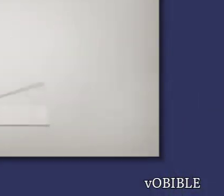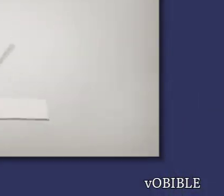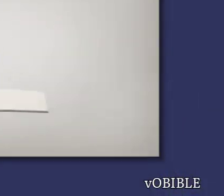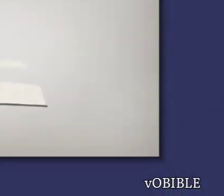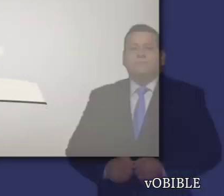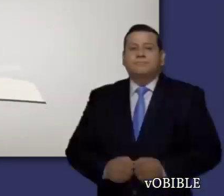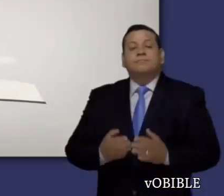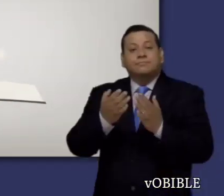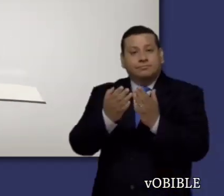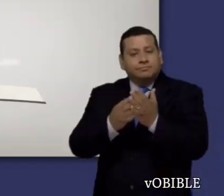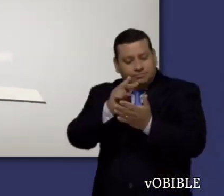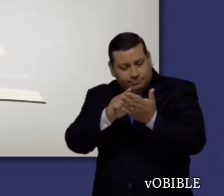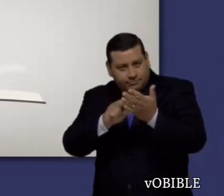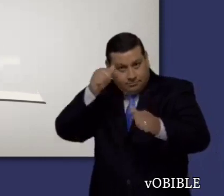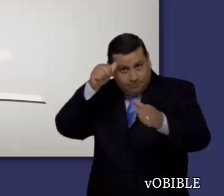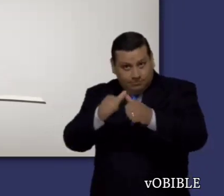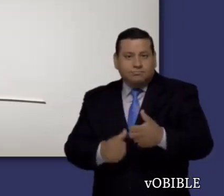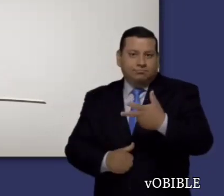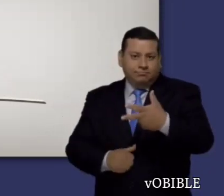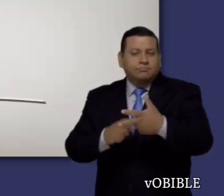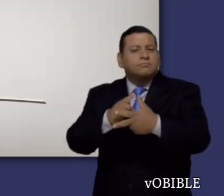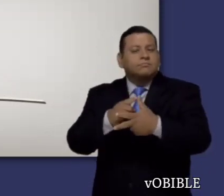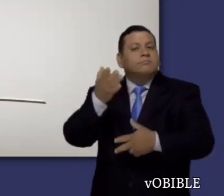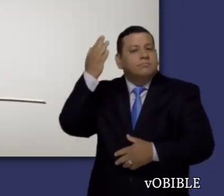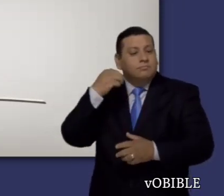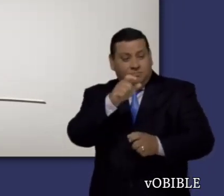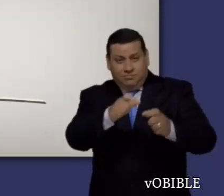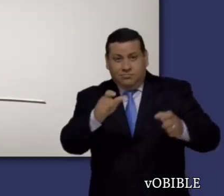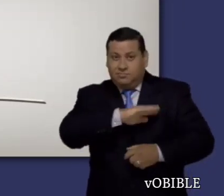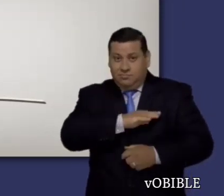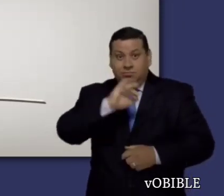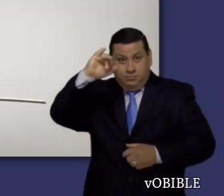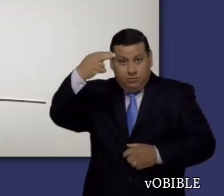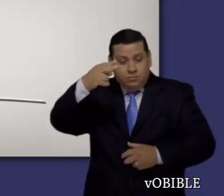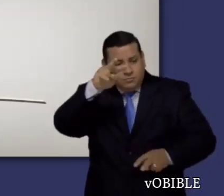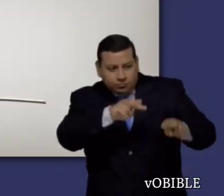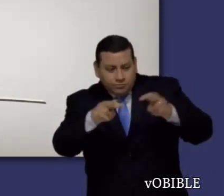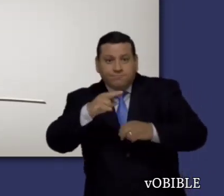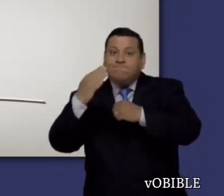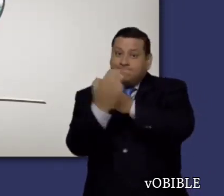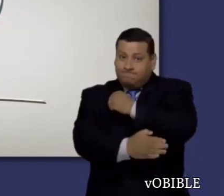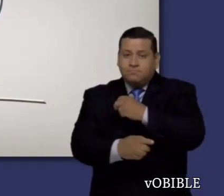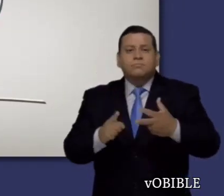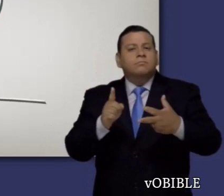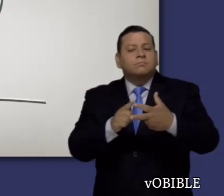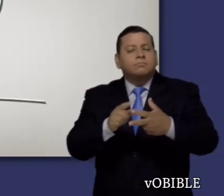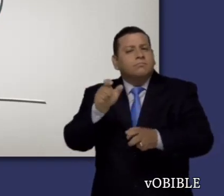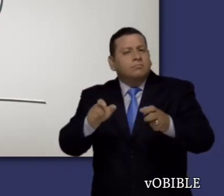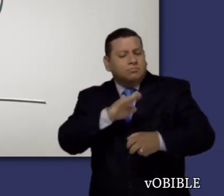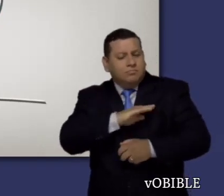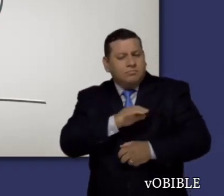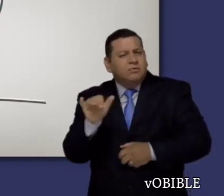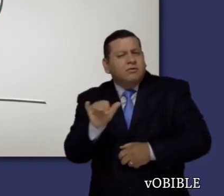Cuando lea la carta de Judas, fíjese en las referencias que hace distintos juicios de Dios, medite en sus